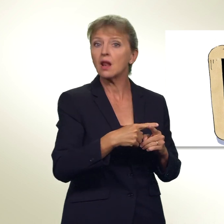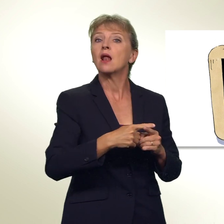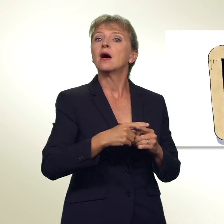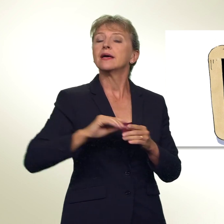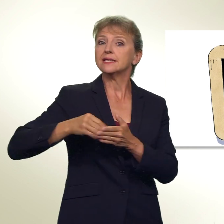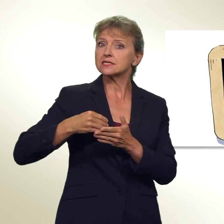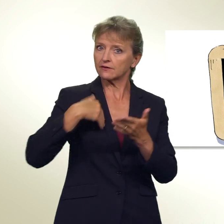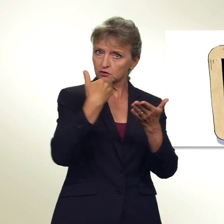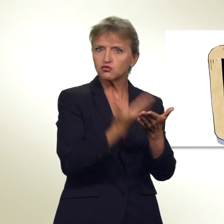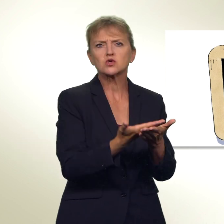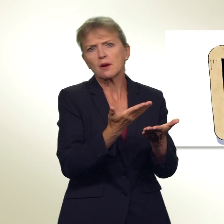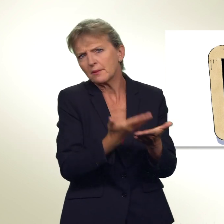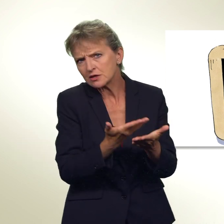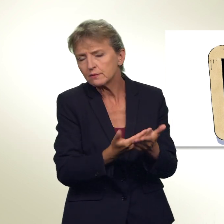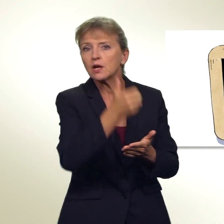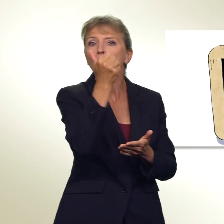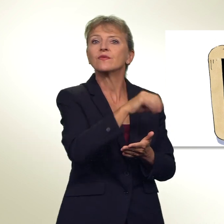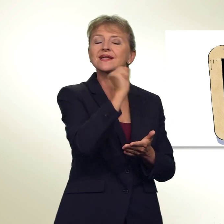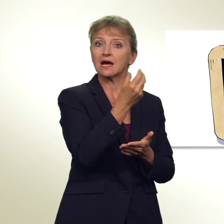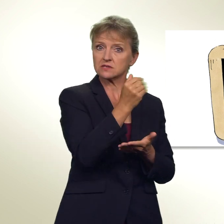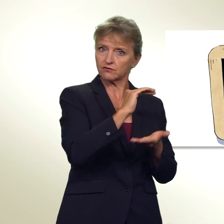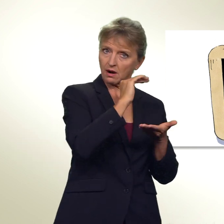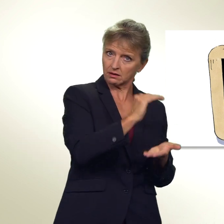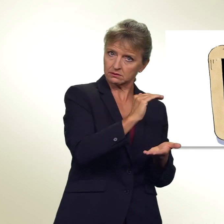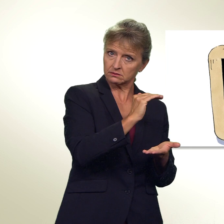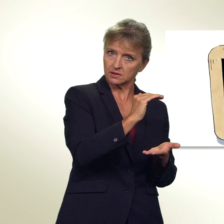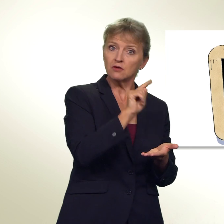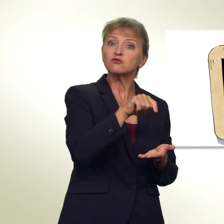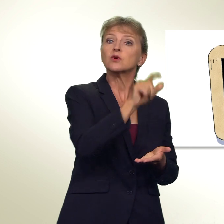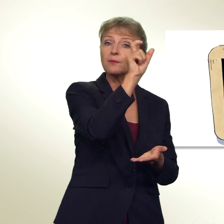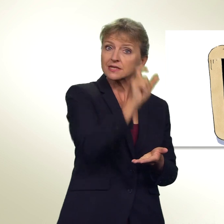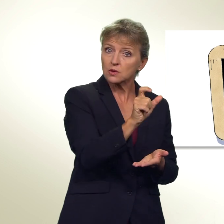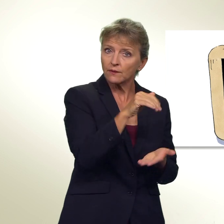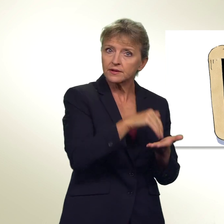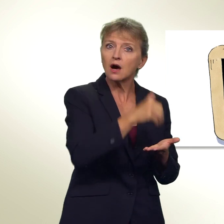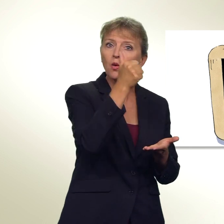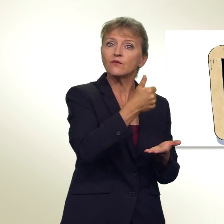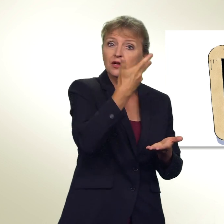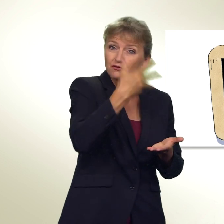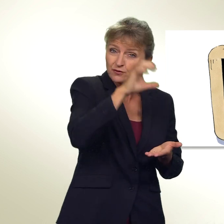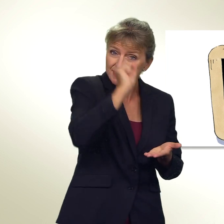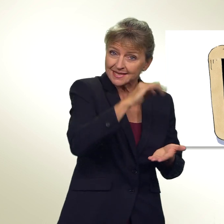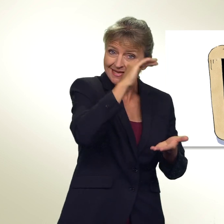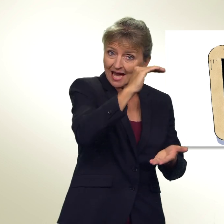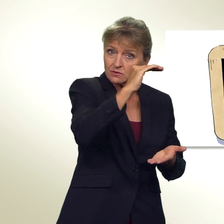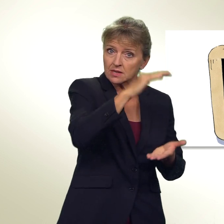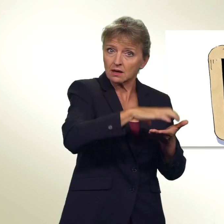beispielhaft einen Betrag von 100'000 Franken vor. Für eine Person mit 150'000 Franken Kapitaleinkommen würde das